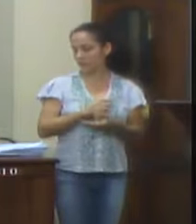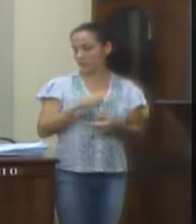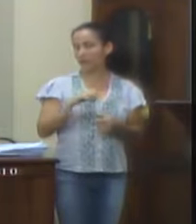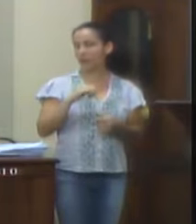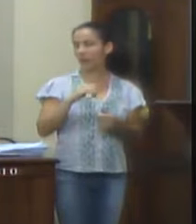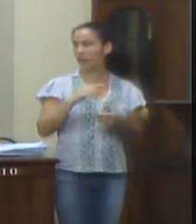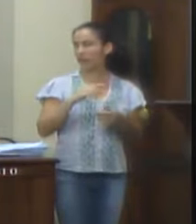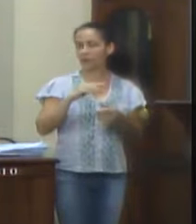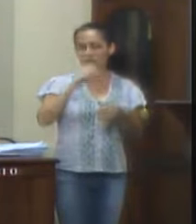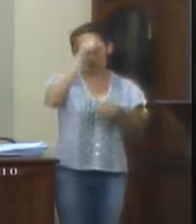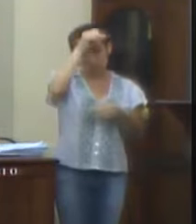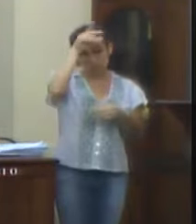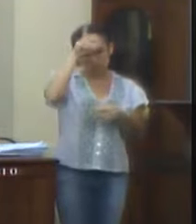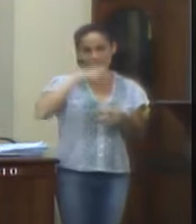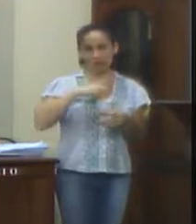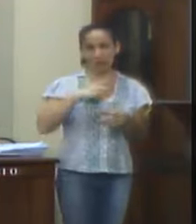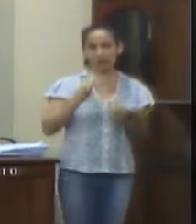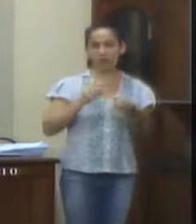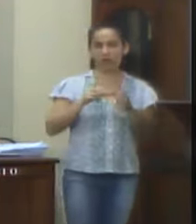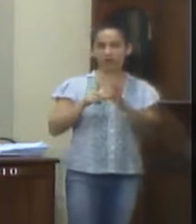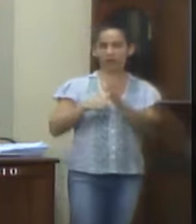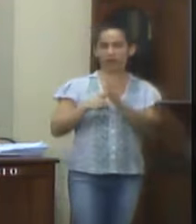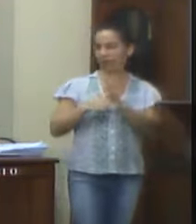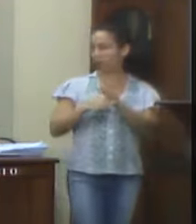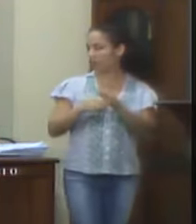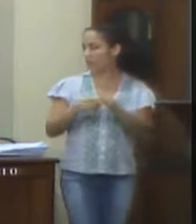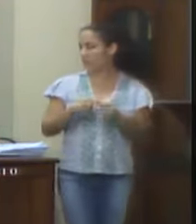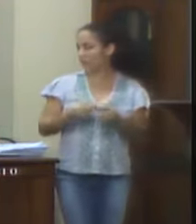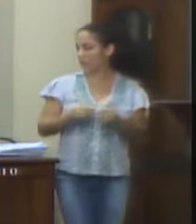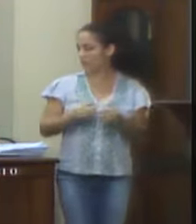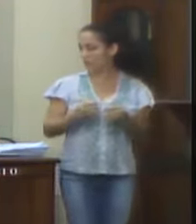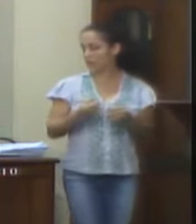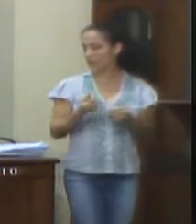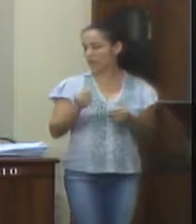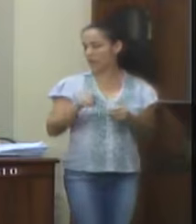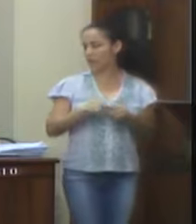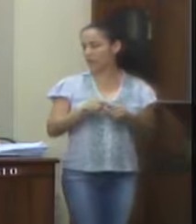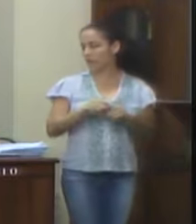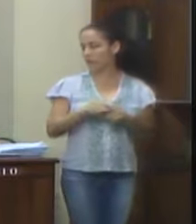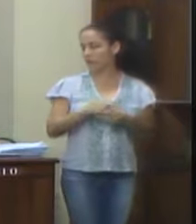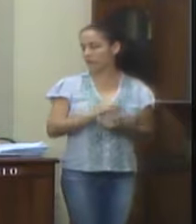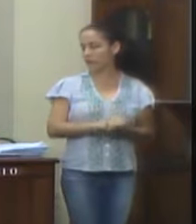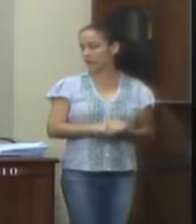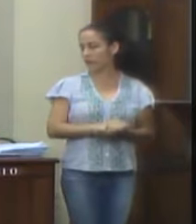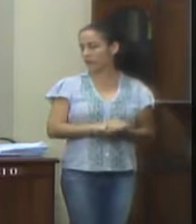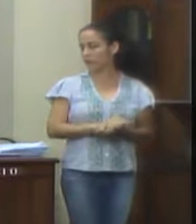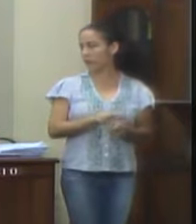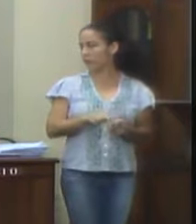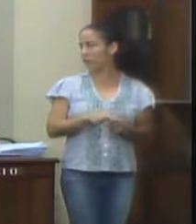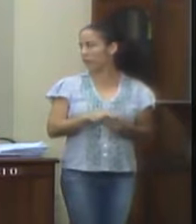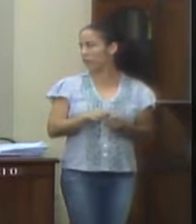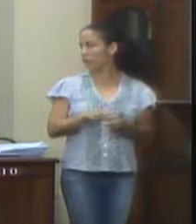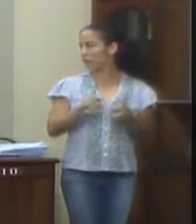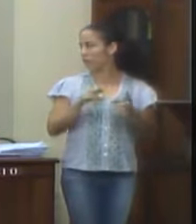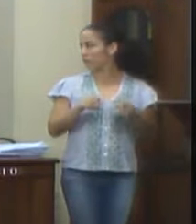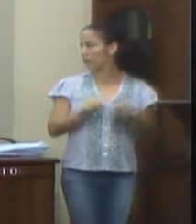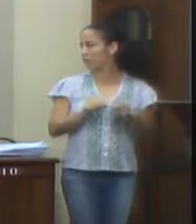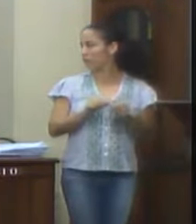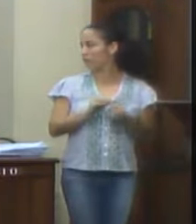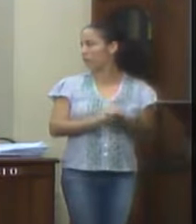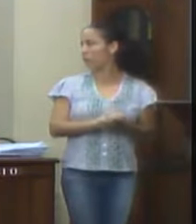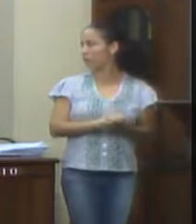apontada teve por fundamento atraso no repasse de algumas das contribuições previdenciárias. Exigência esta,